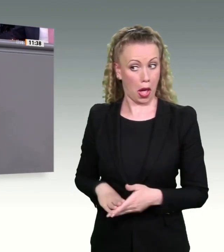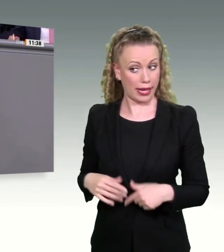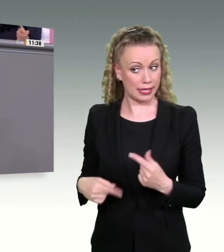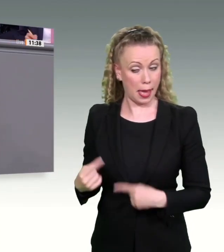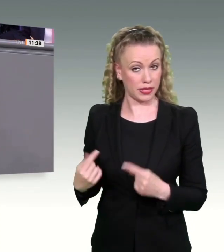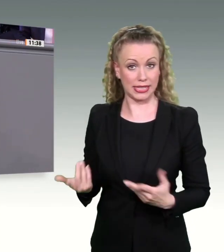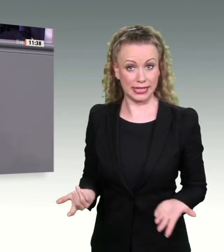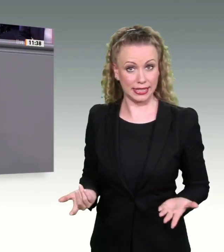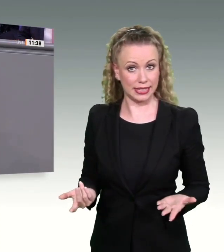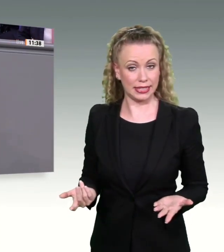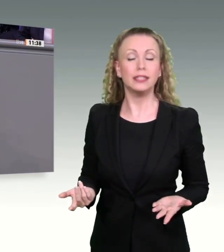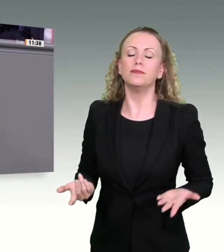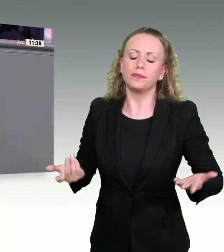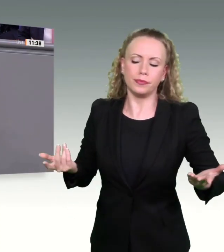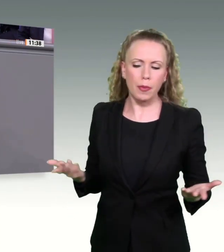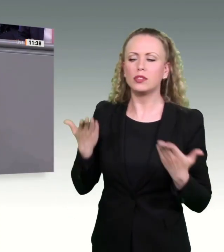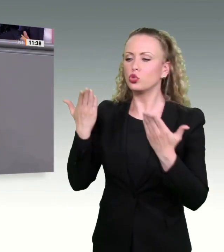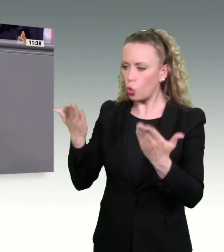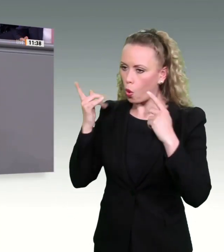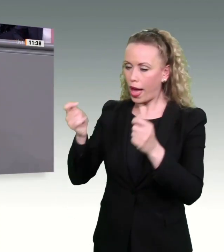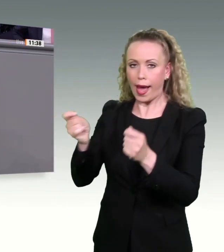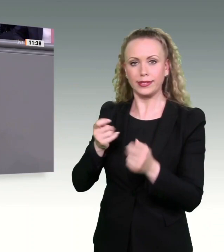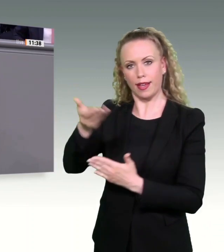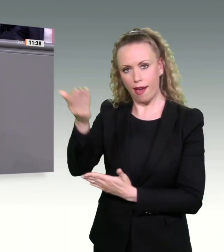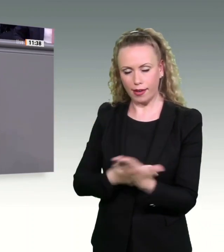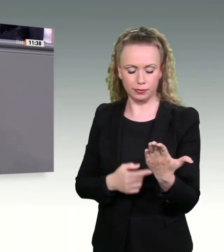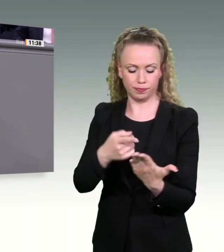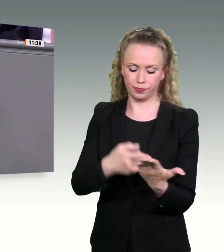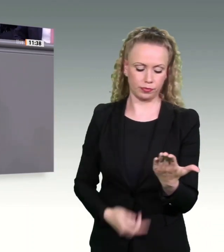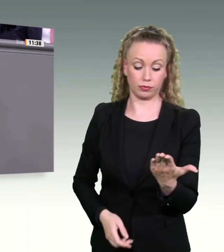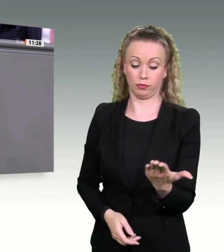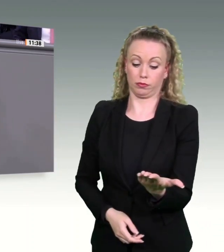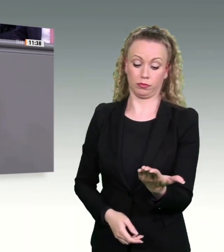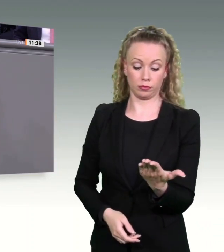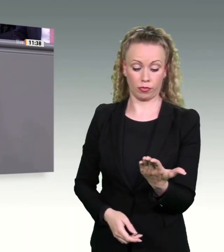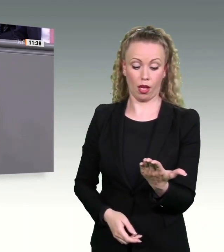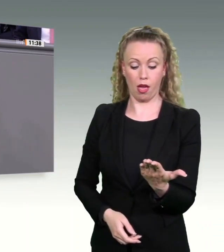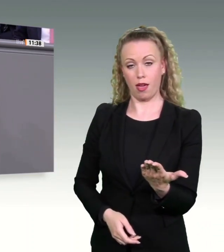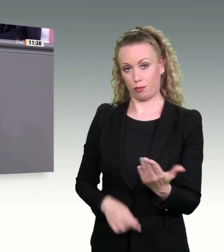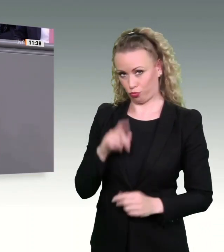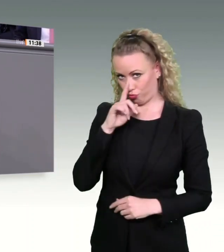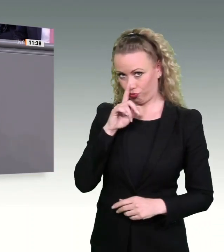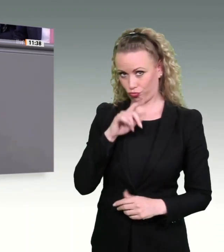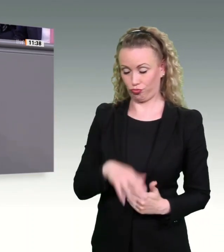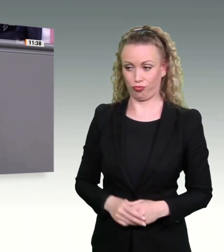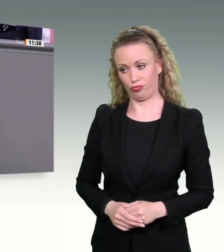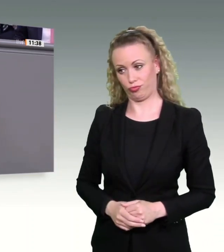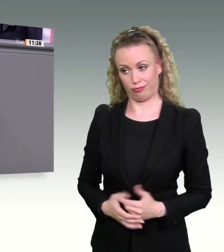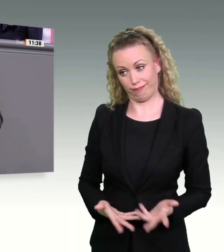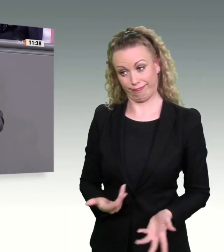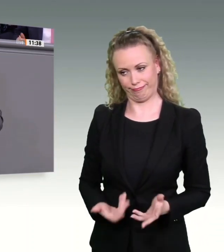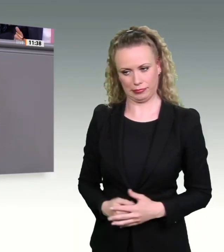Also Der den Sie vorgelegt haben, ist wirklich eher amüsant als ernst zu geben.